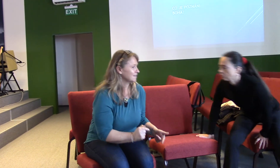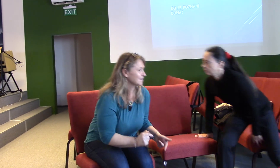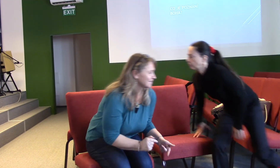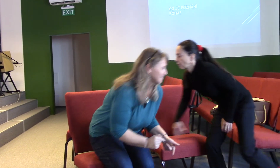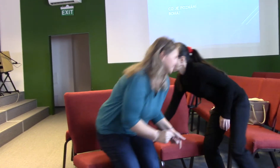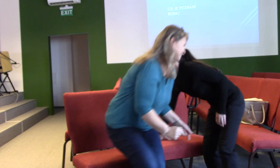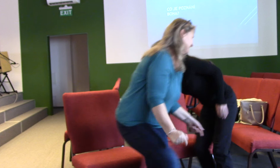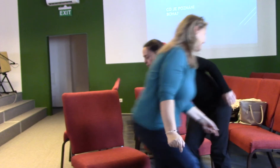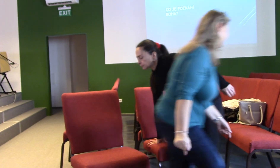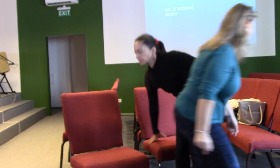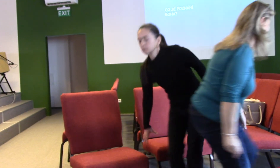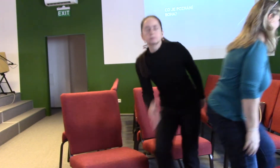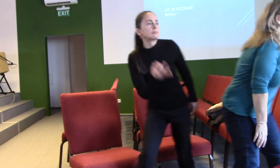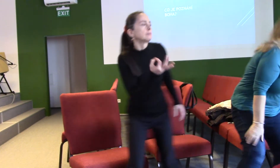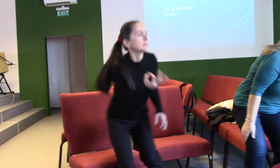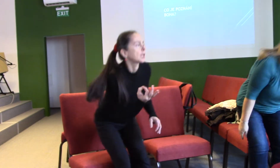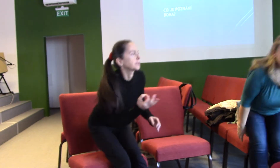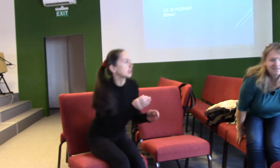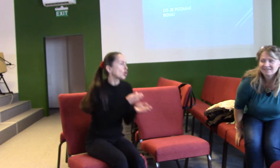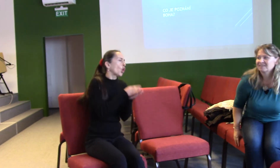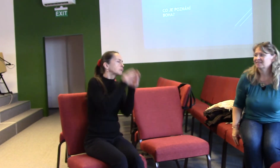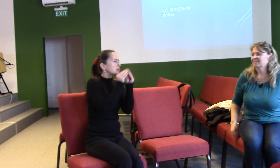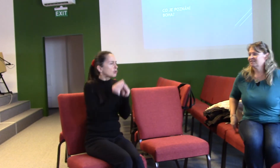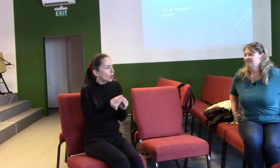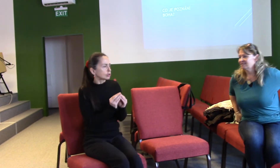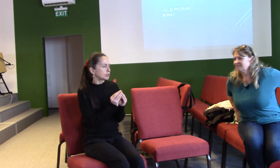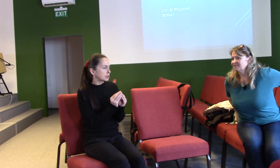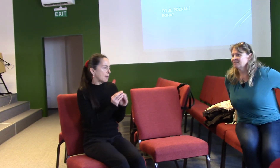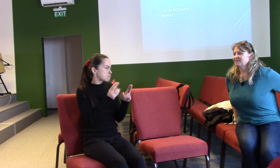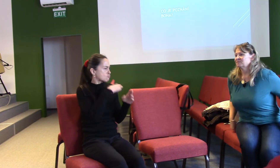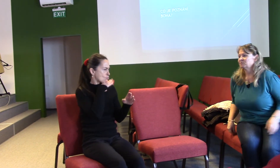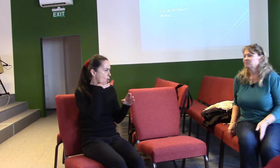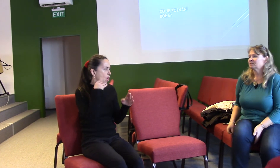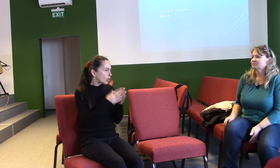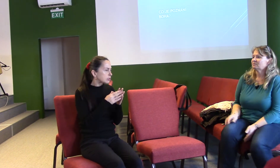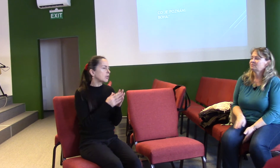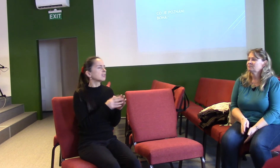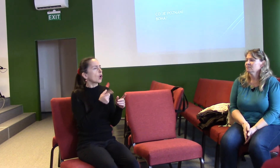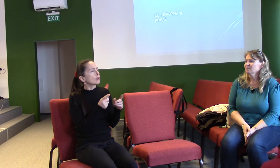složitější, něco nebo někdo, tím je složitější i jeho poznávání.